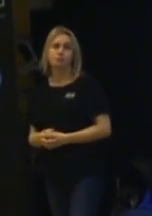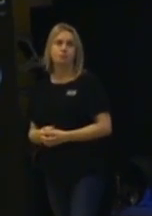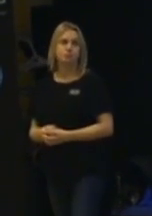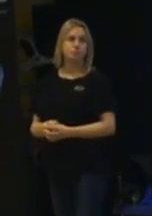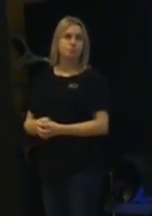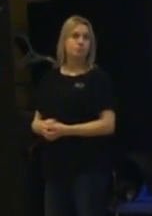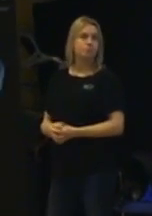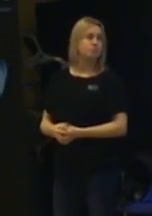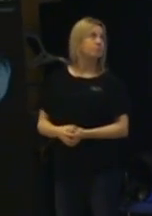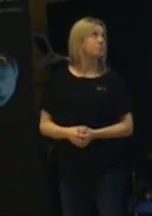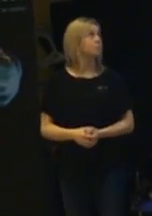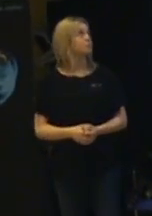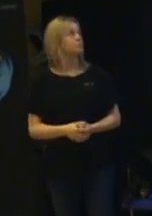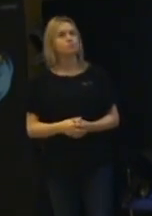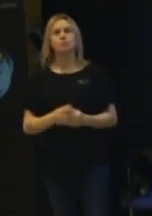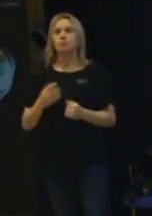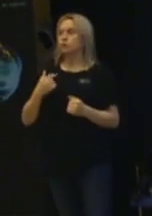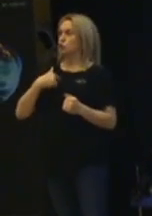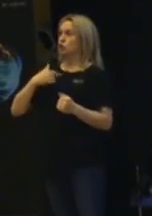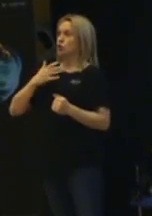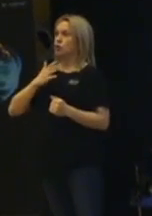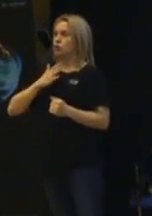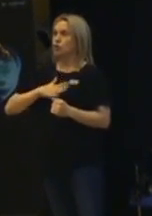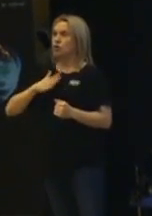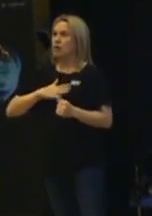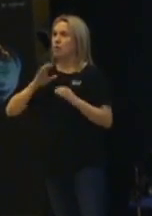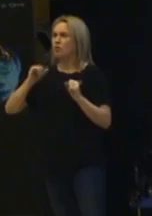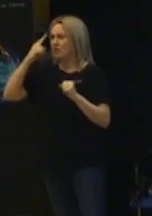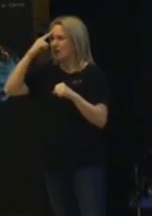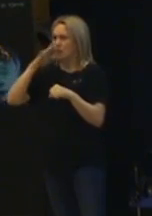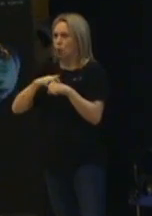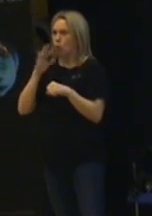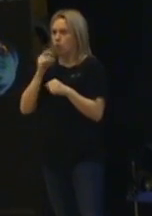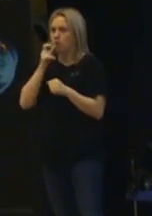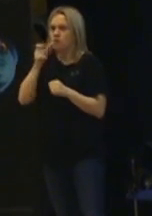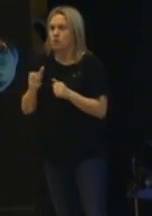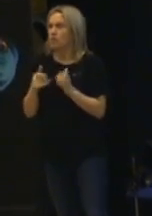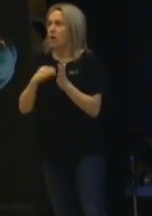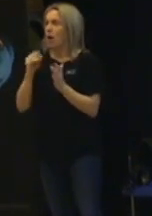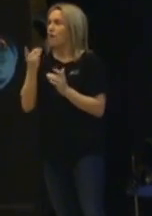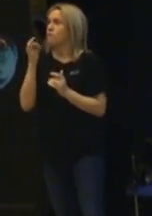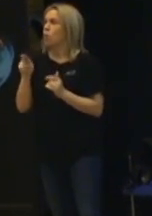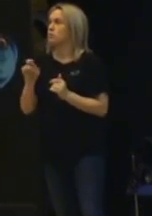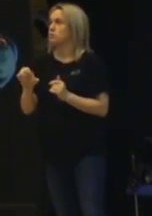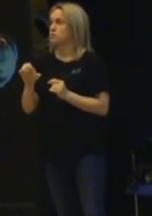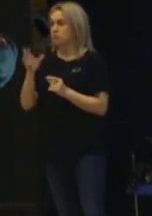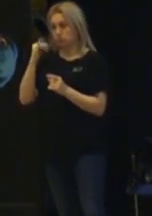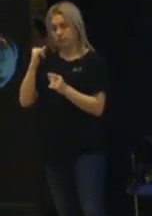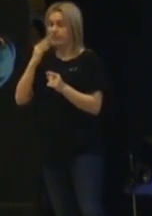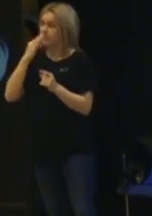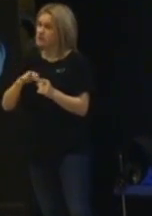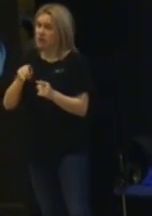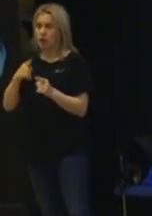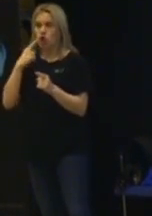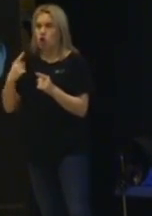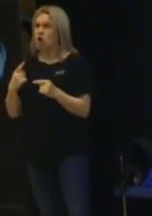Jag tycker att man behöver tänka på formuleringar till Alfons. För han kan ju råka ut för att få höra att han inte